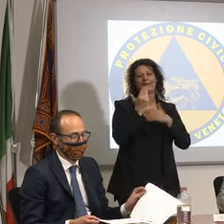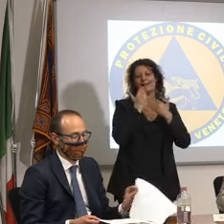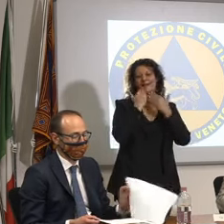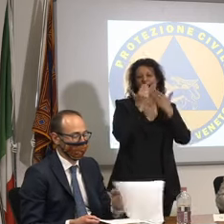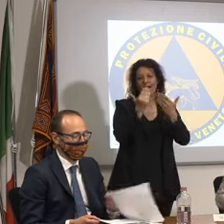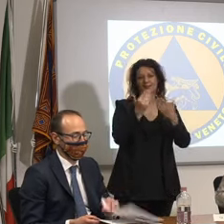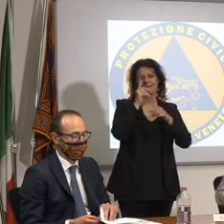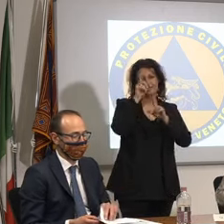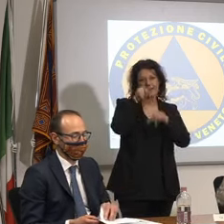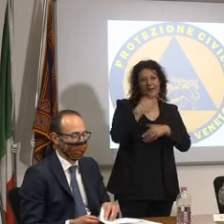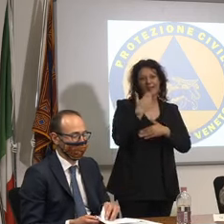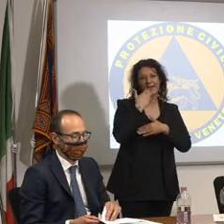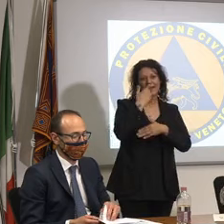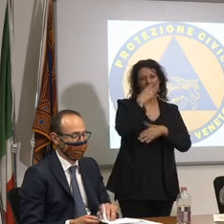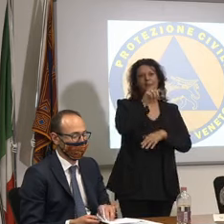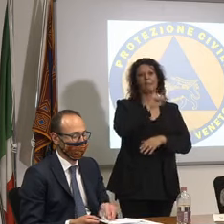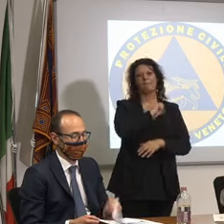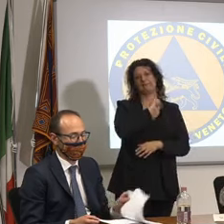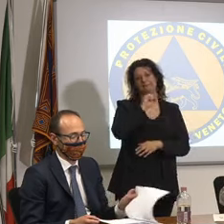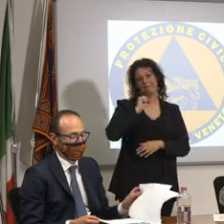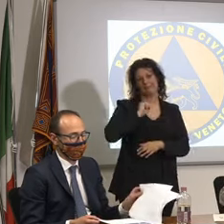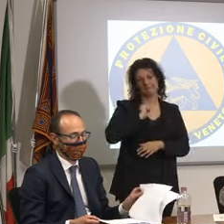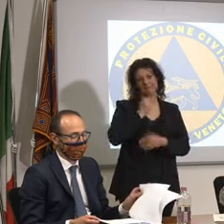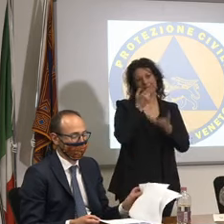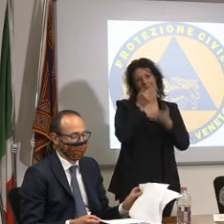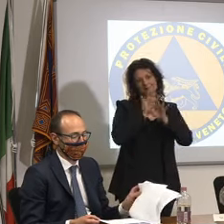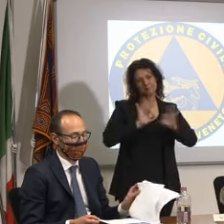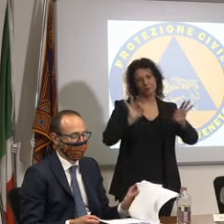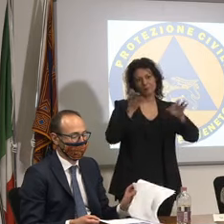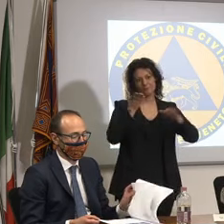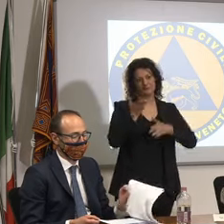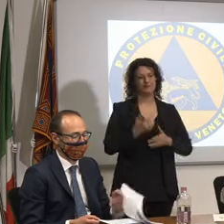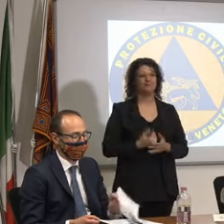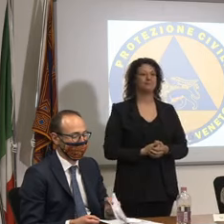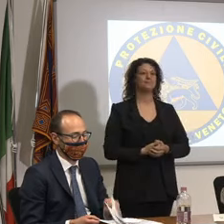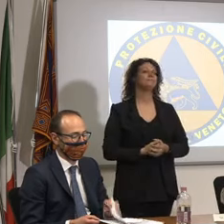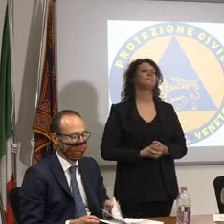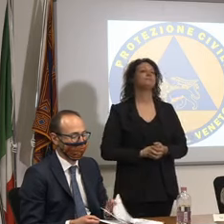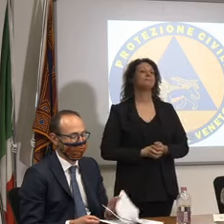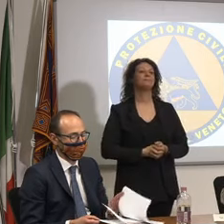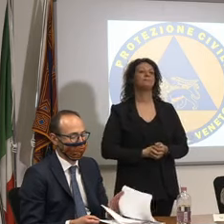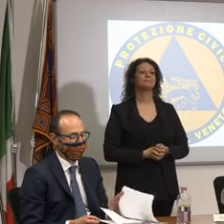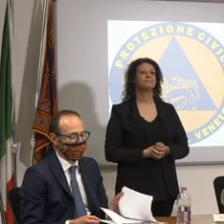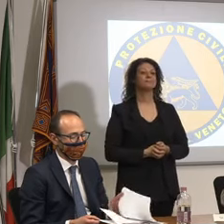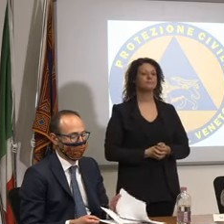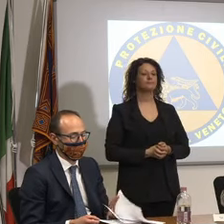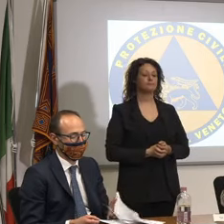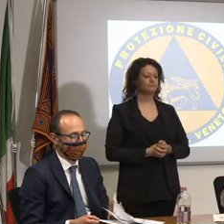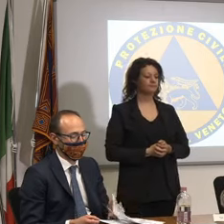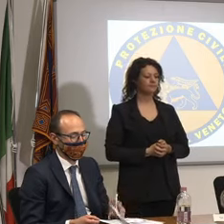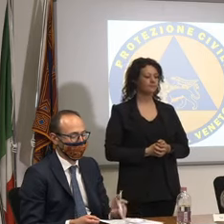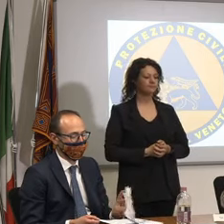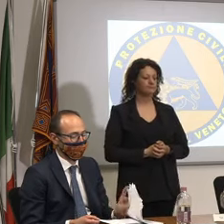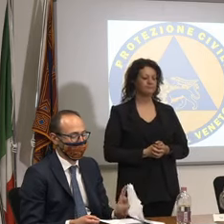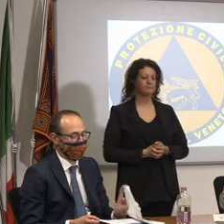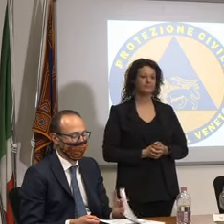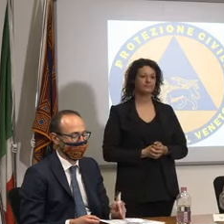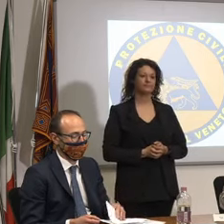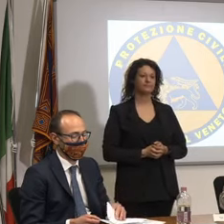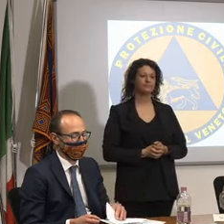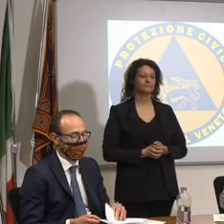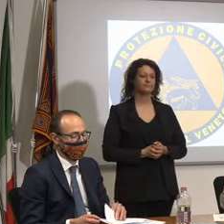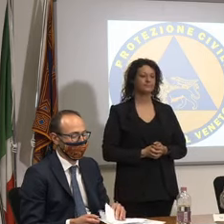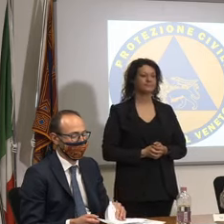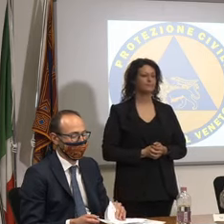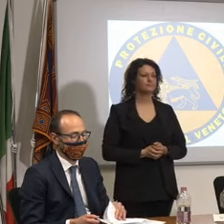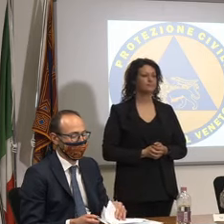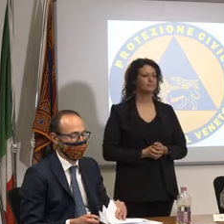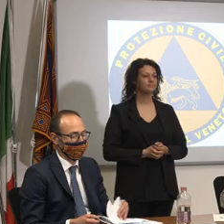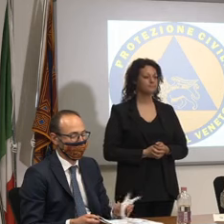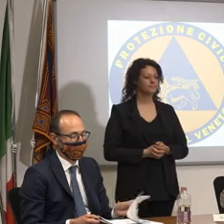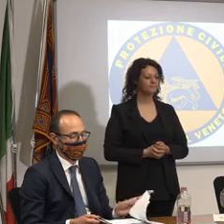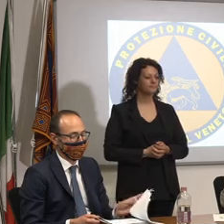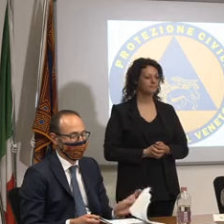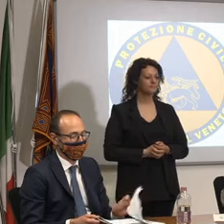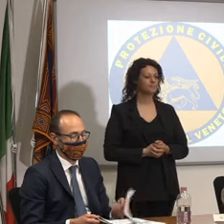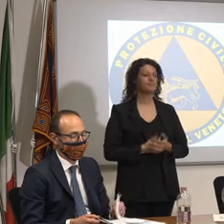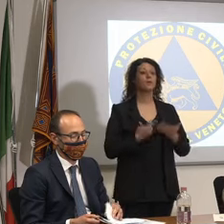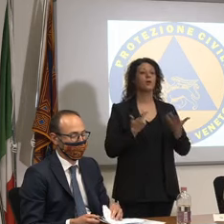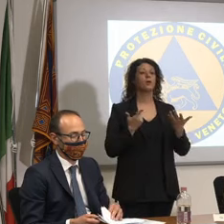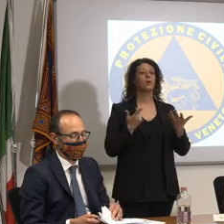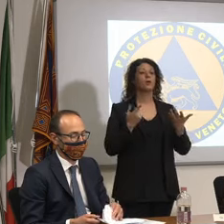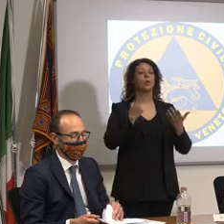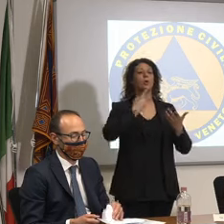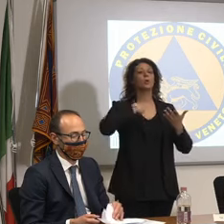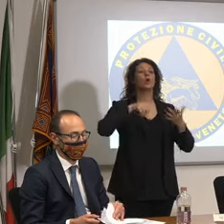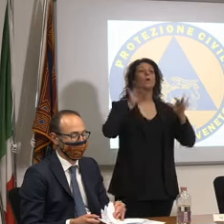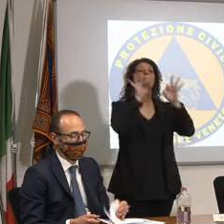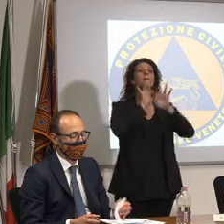pazienza e la disponibilità e poi volevo dirvi noi stiamo preparando